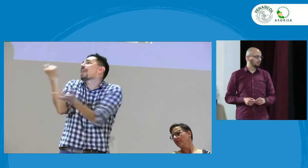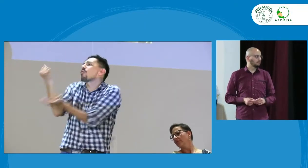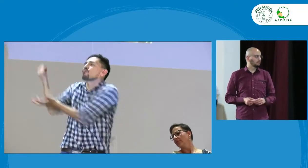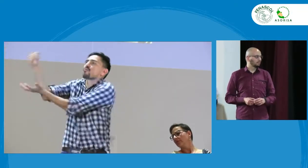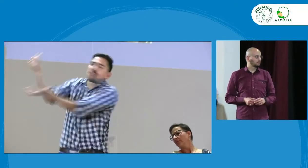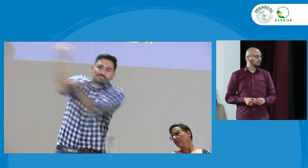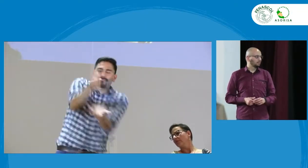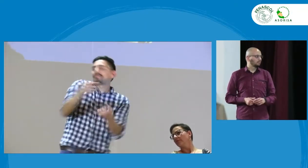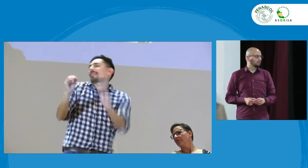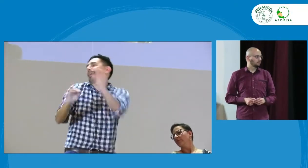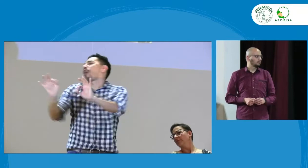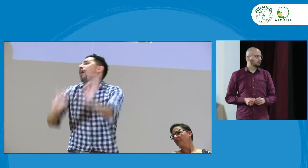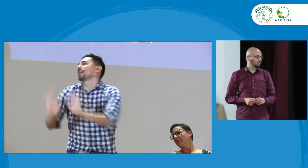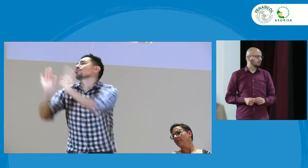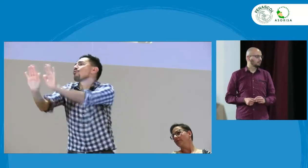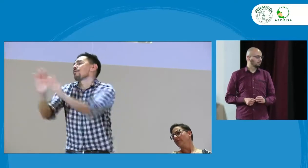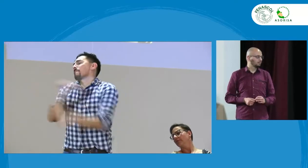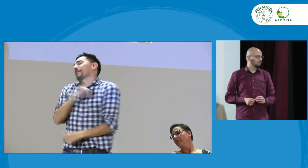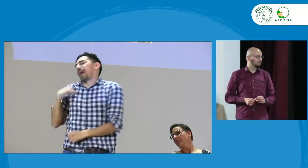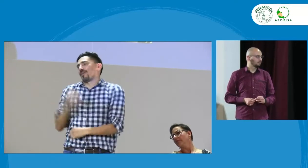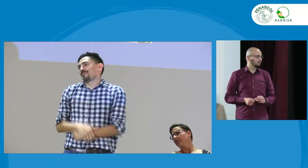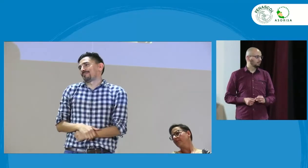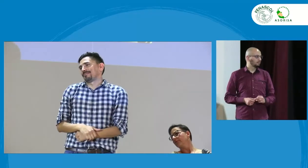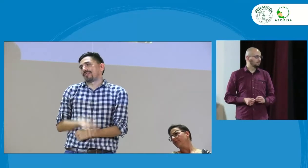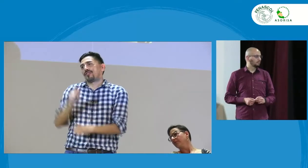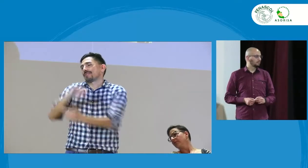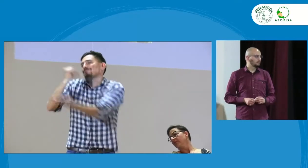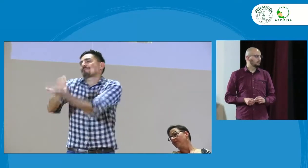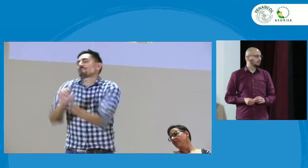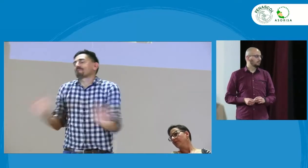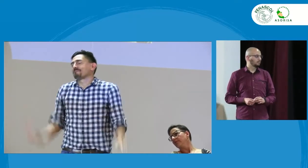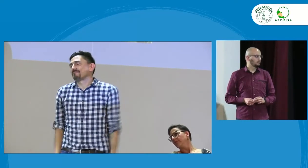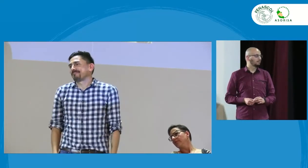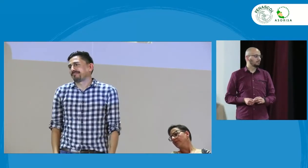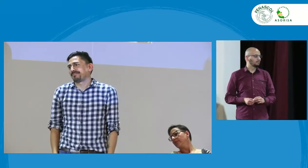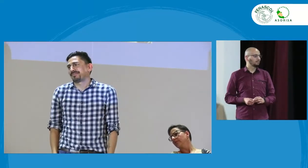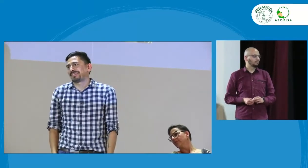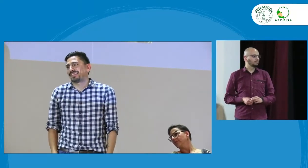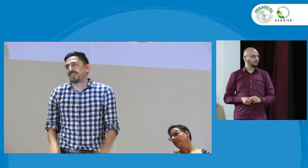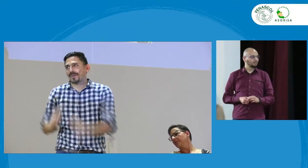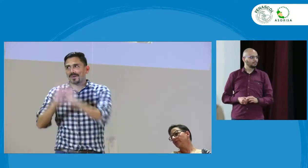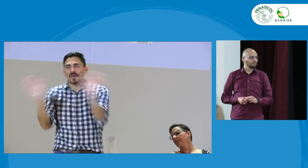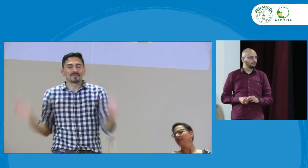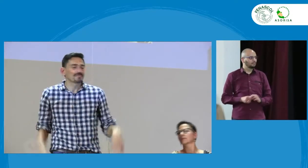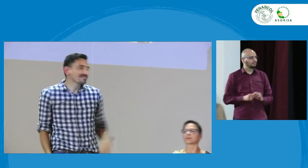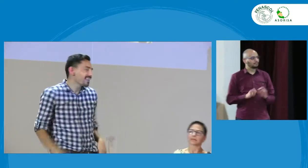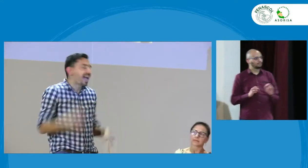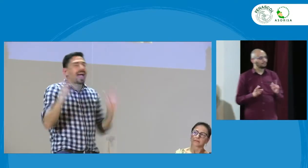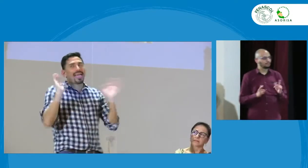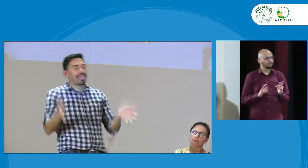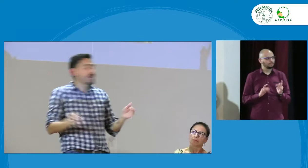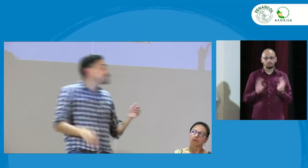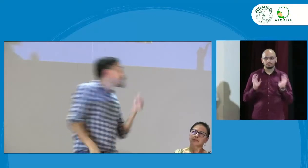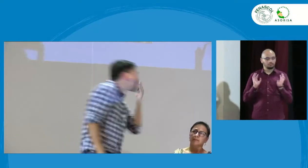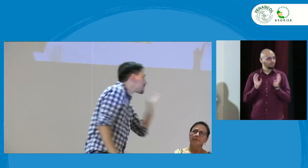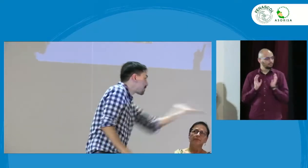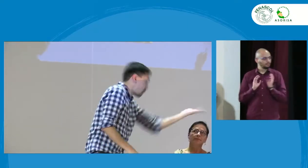son los responsables de saber cómo van a ser la organización de su oferta educativa y no entran a ser parte de la